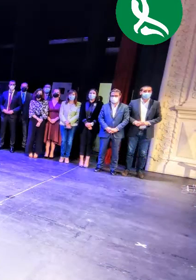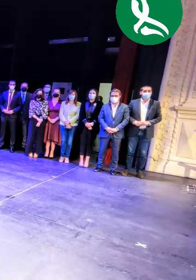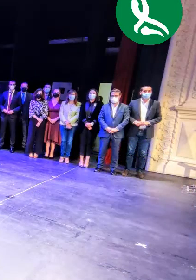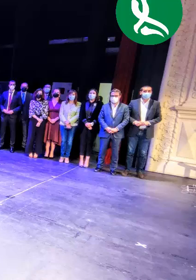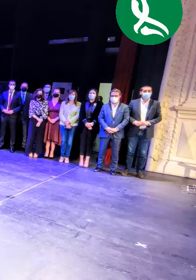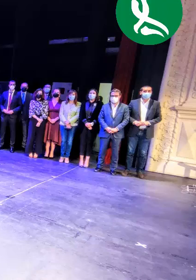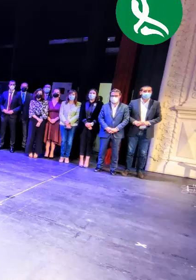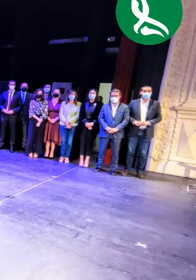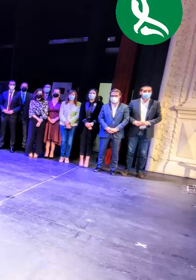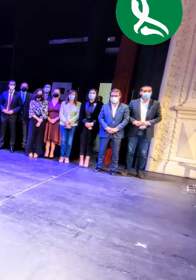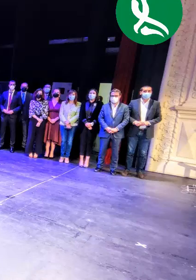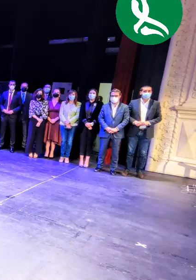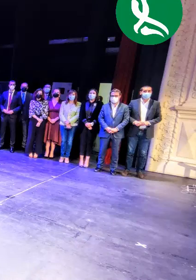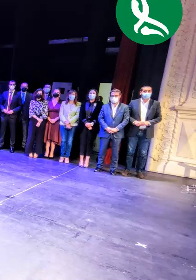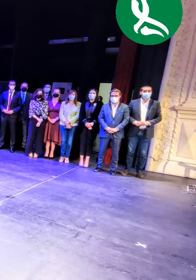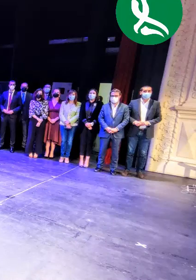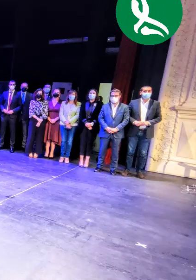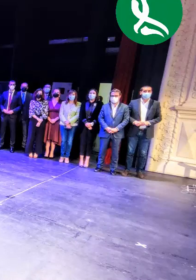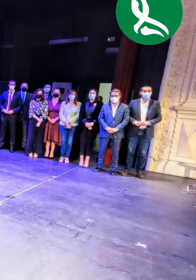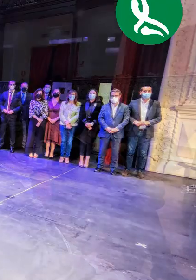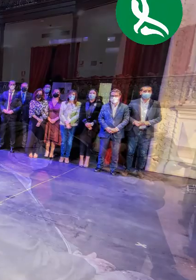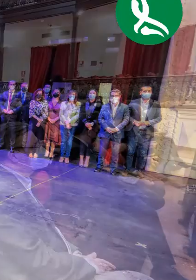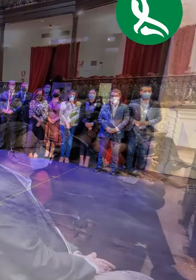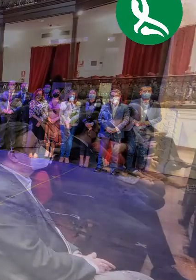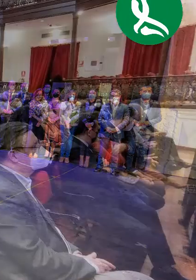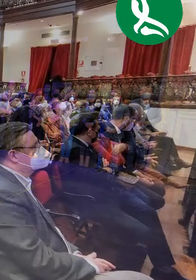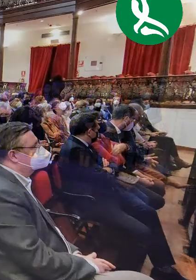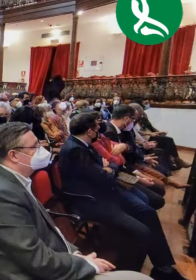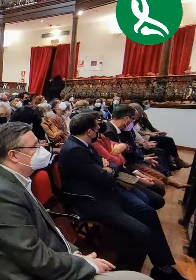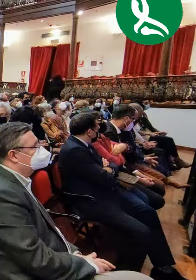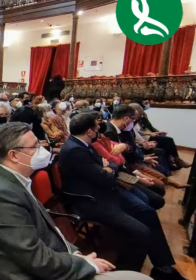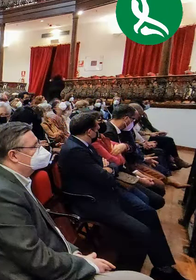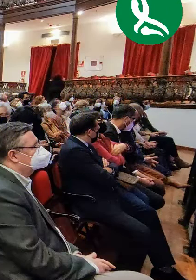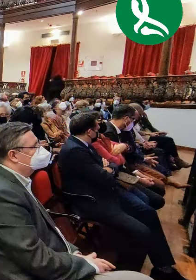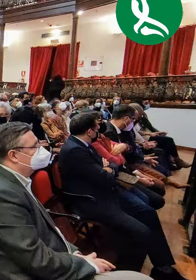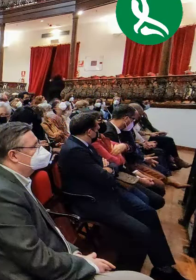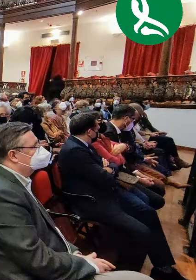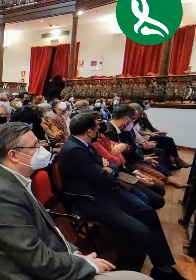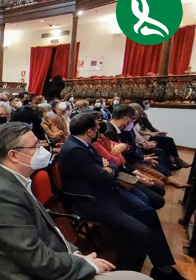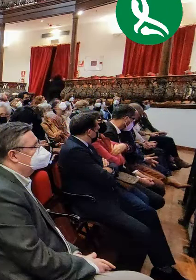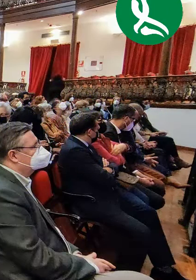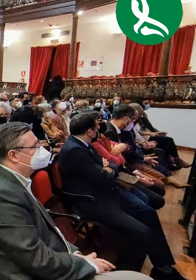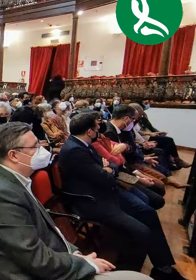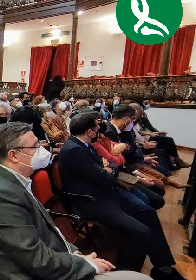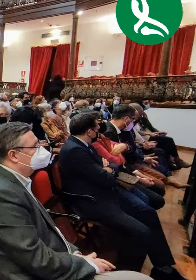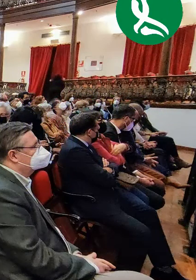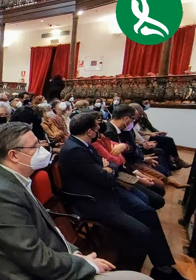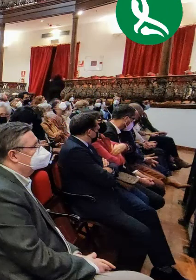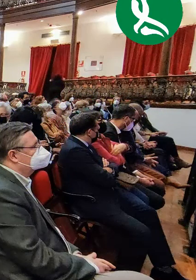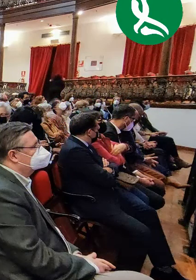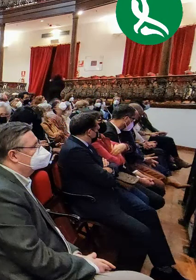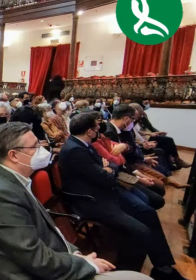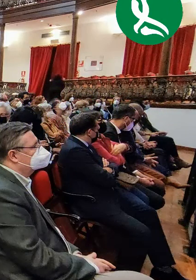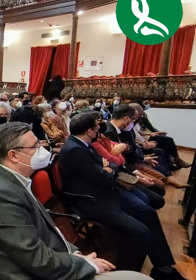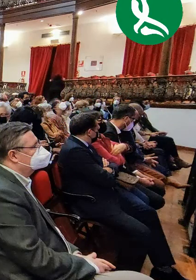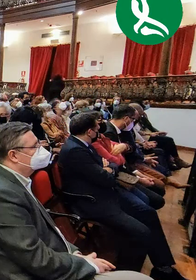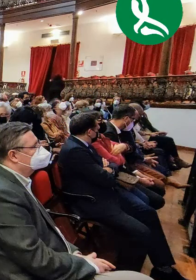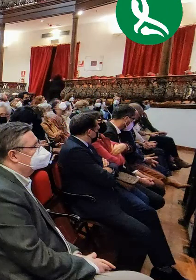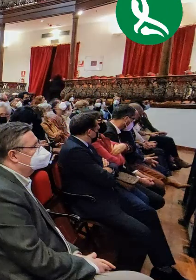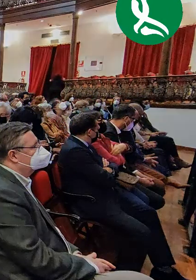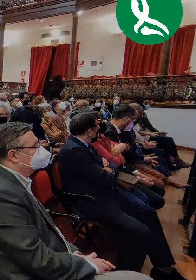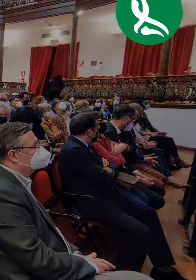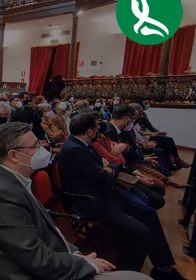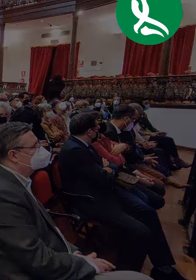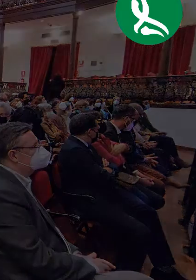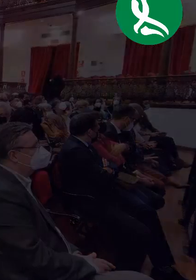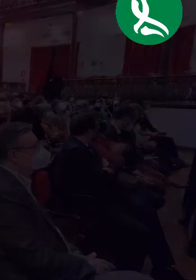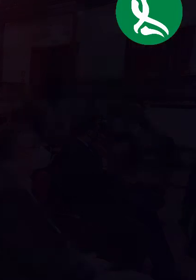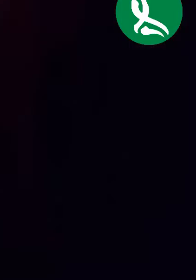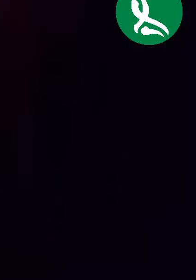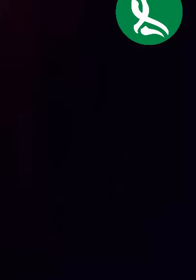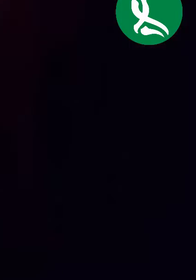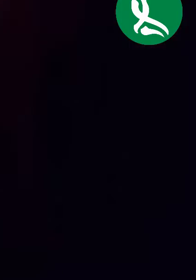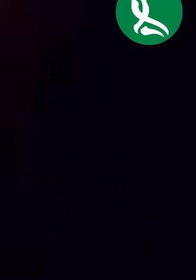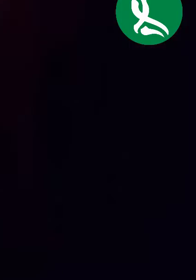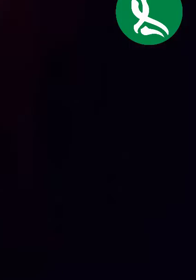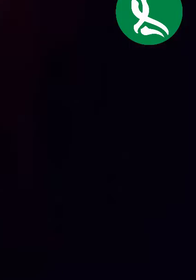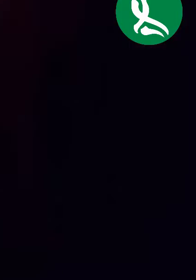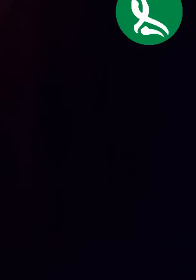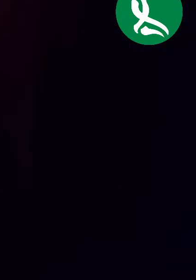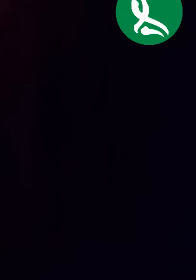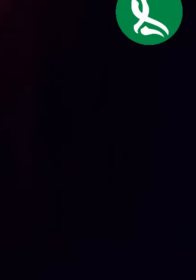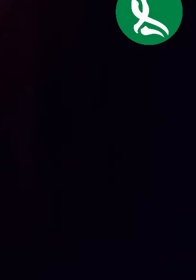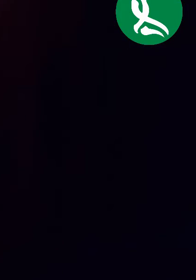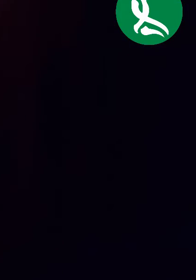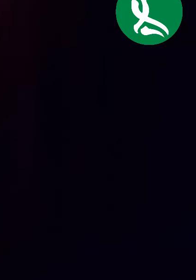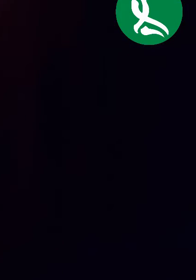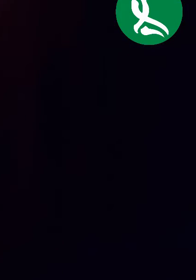indispensable de este reconocimiento. Agradecemos esta propuesta que se hizo llegar a la Consejería de Bienestar Sociales que junto con otras fue estudiada y